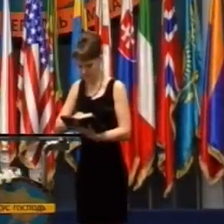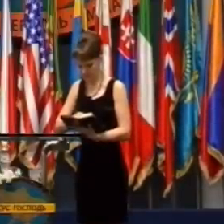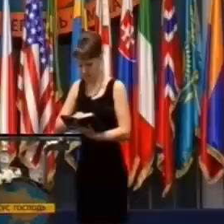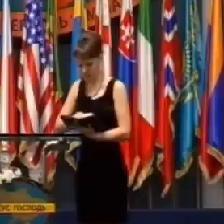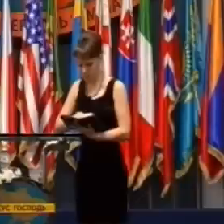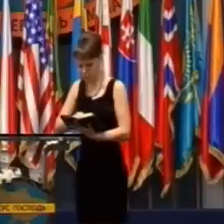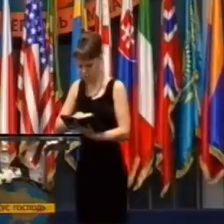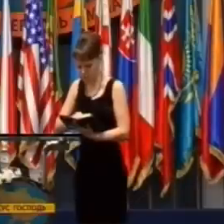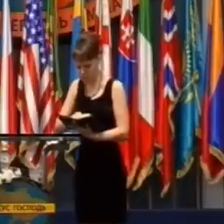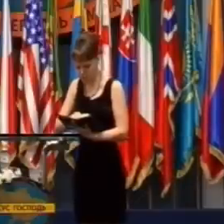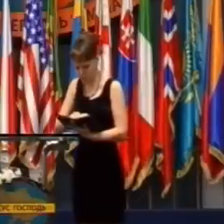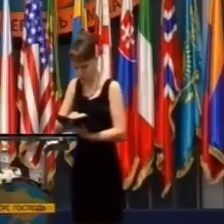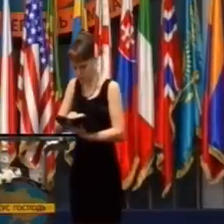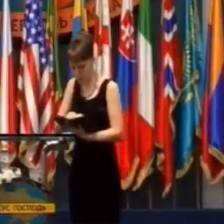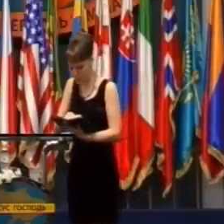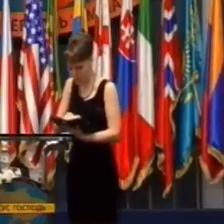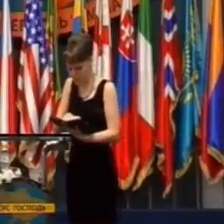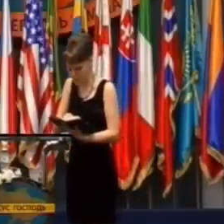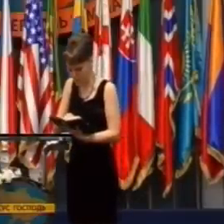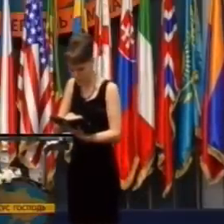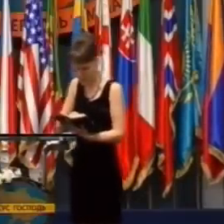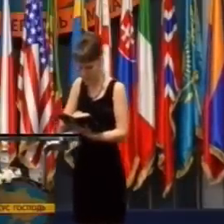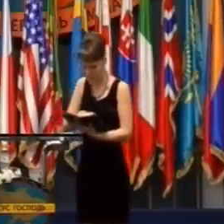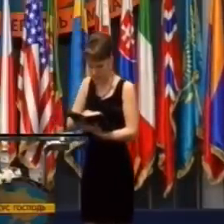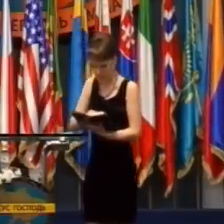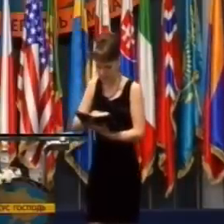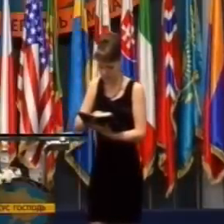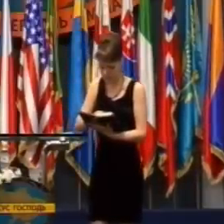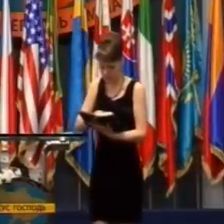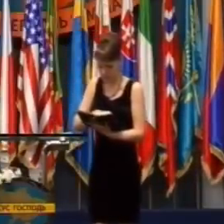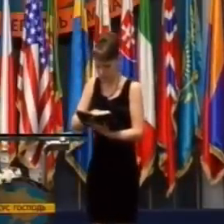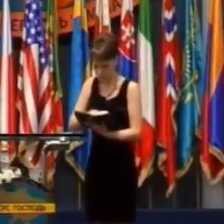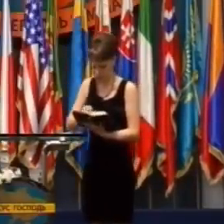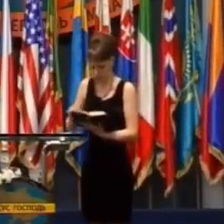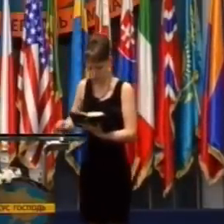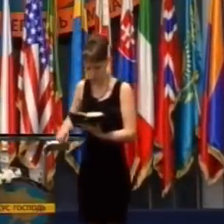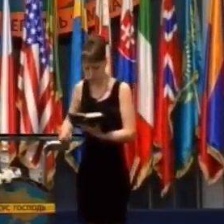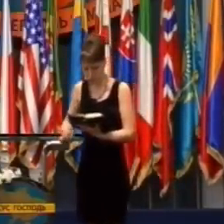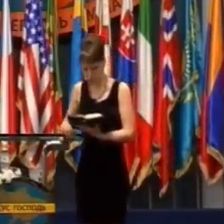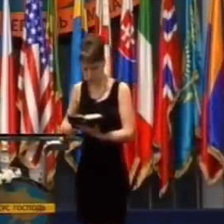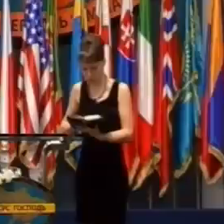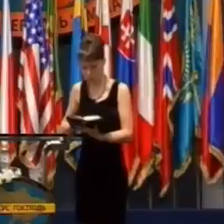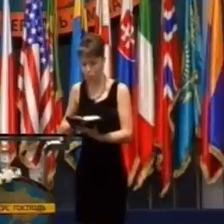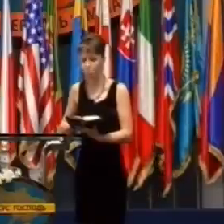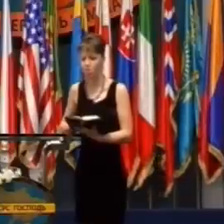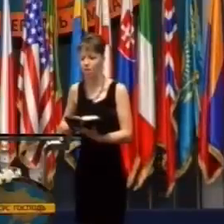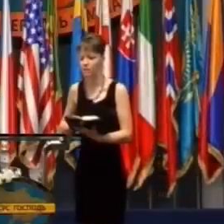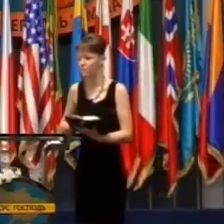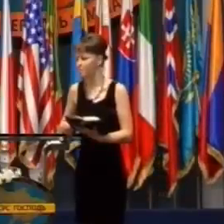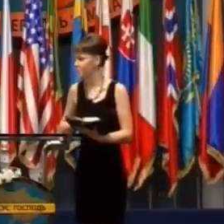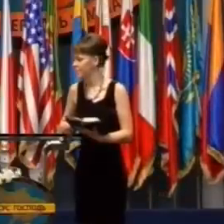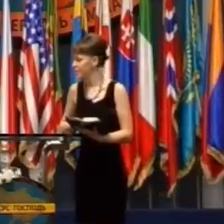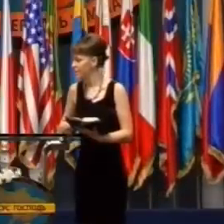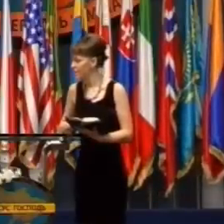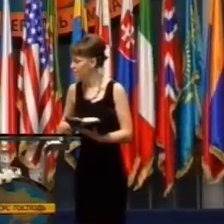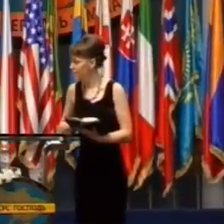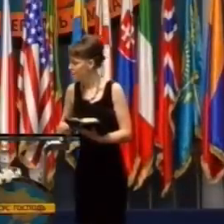tomu však, ktorý môže na toto všetko učiniť nesmierne viac, ako prosíme alebo rozumieme.